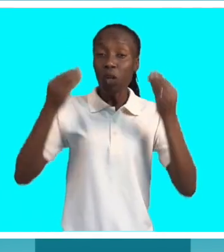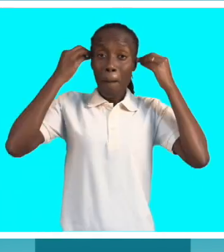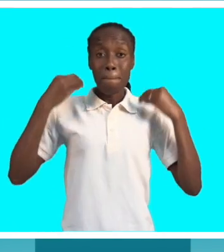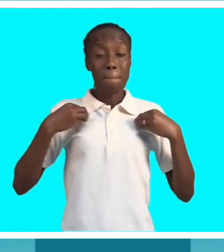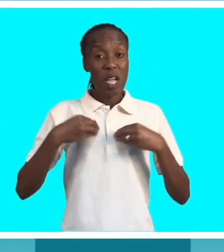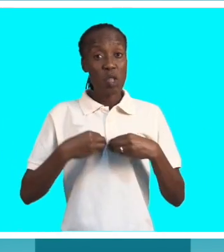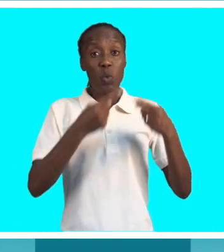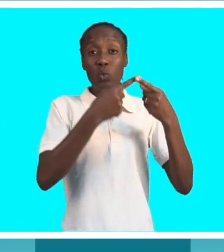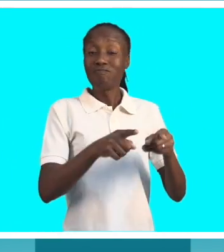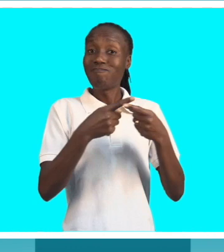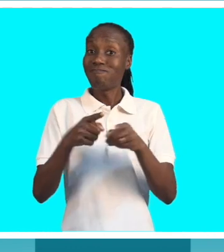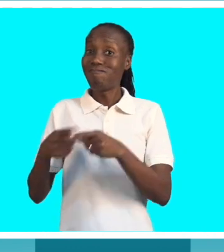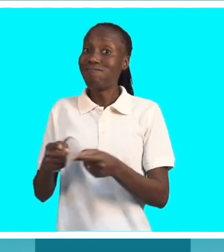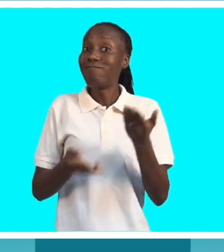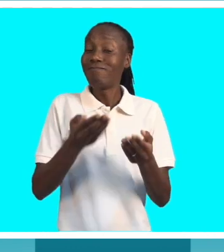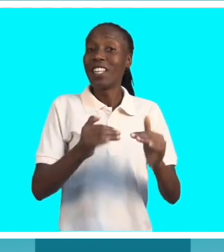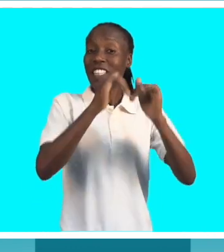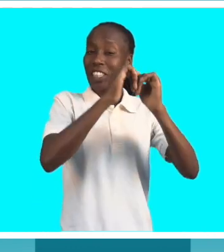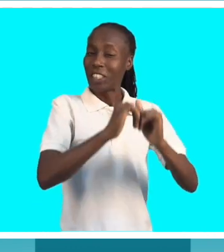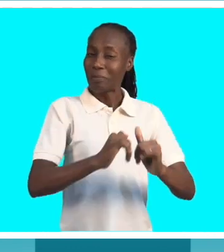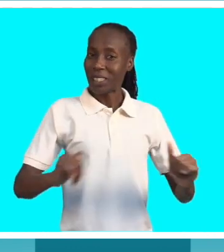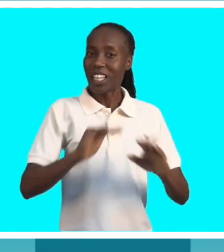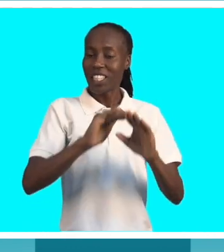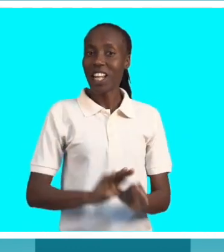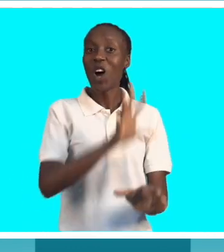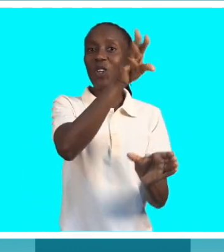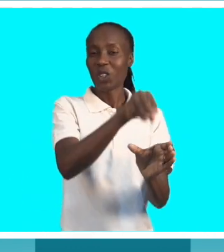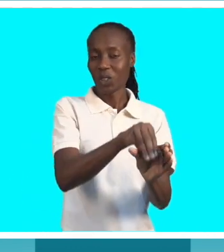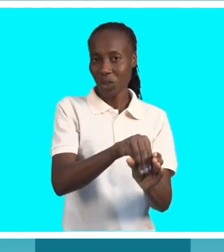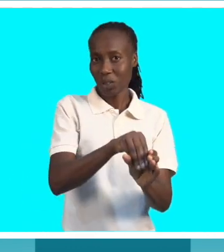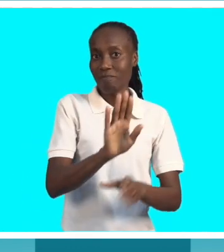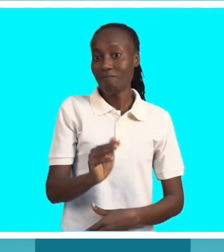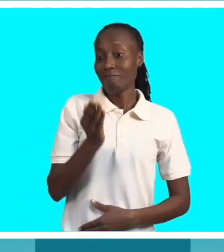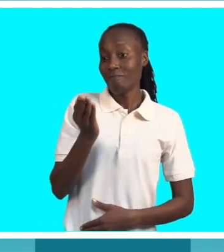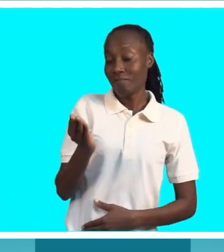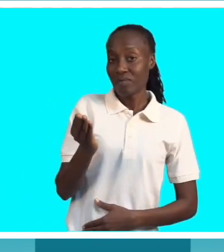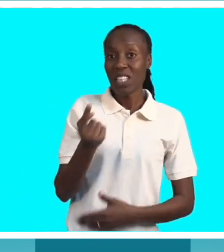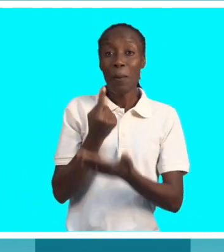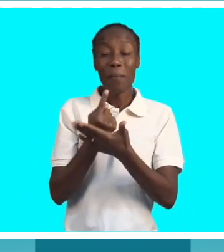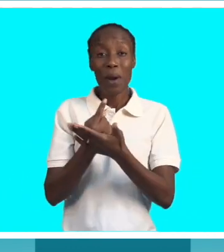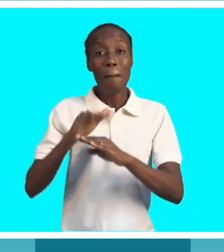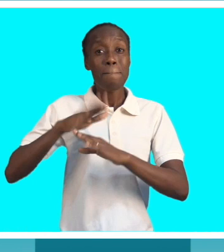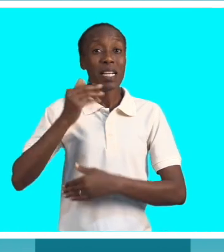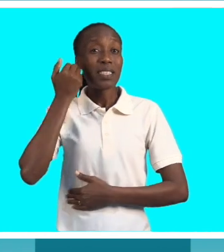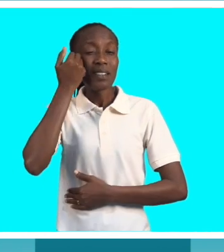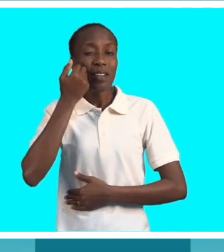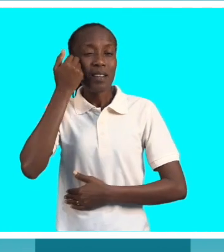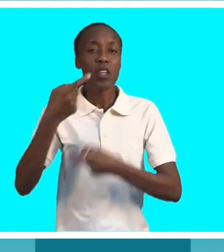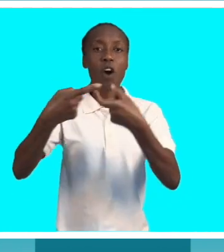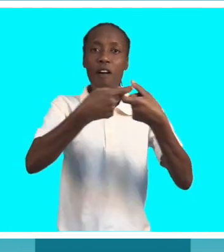quais forem os médicos especialistas envolvidos, verdade, porém, é que o carinho da família é fundamental para